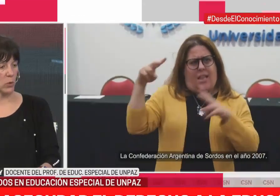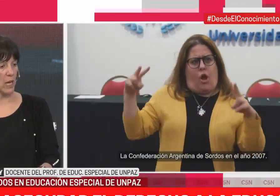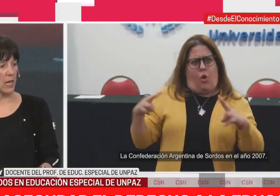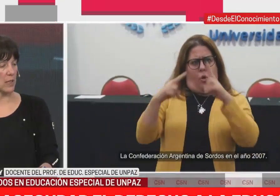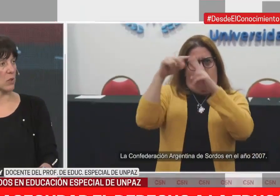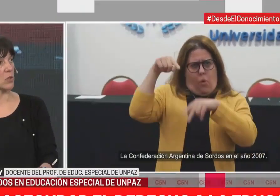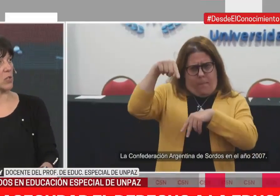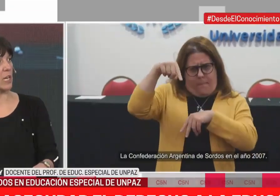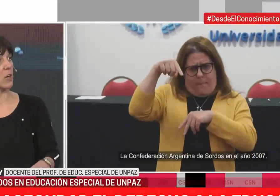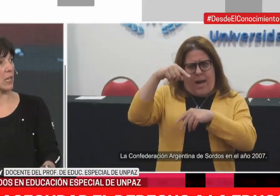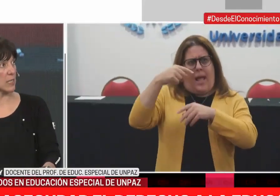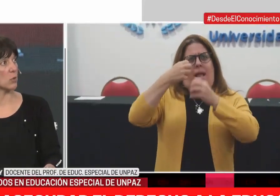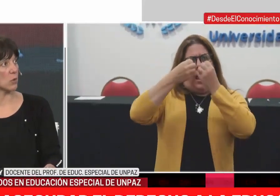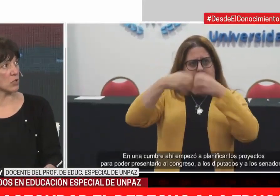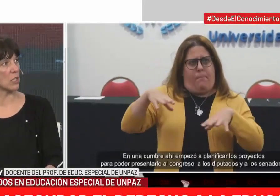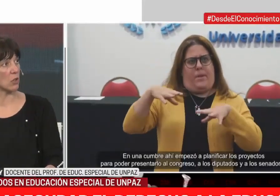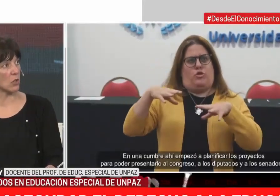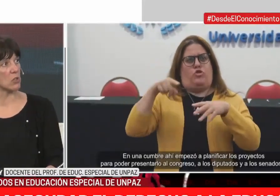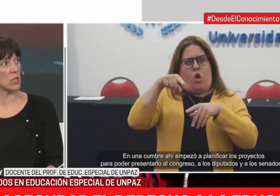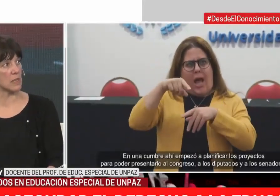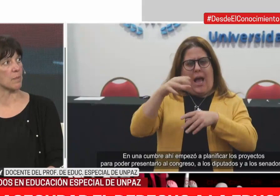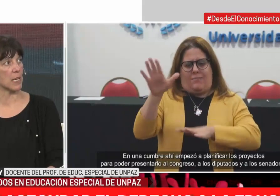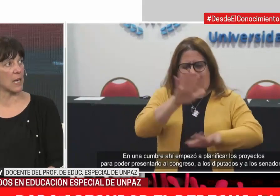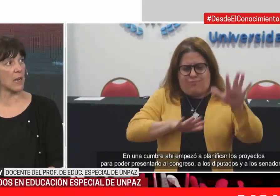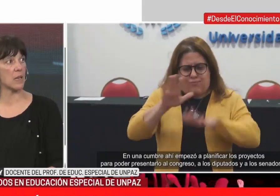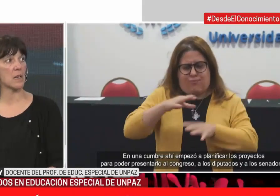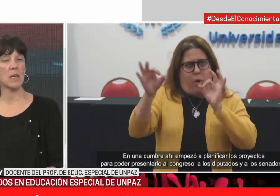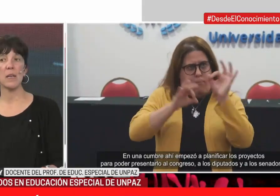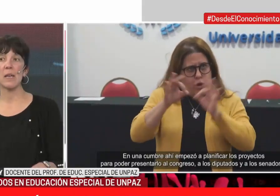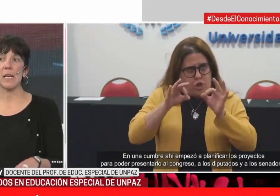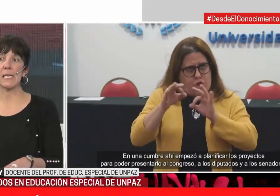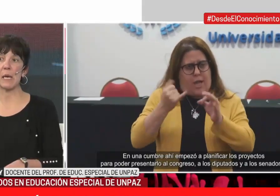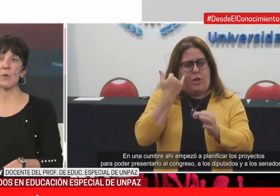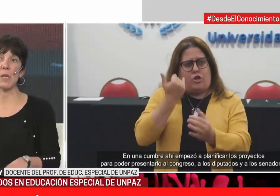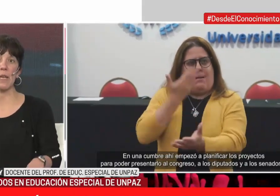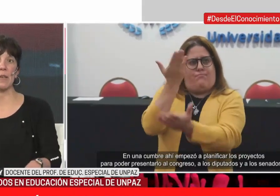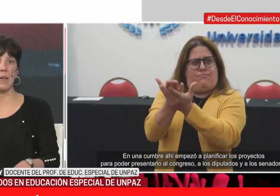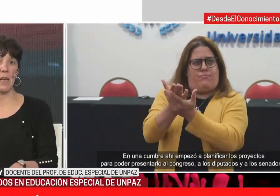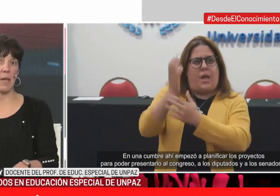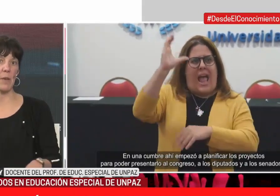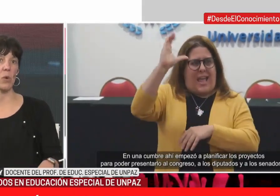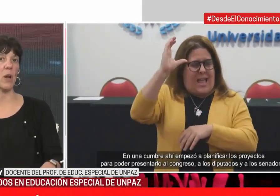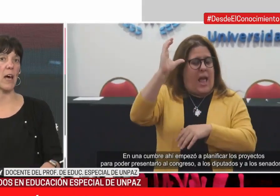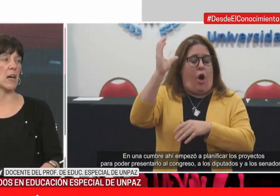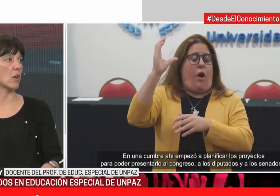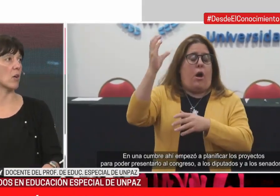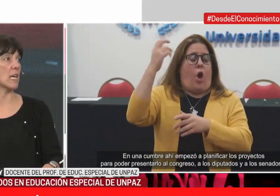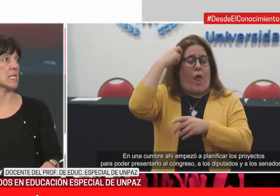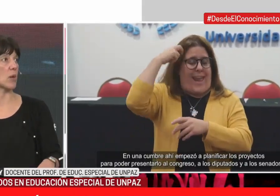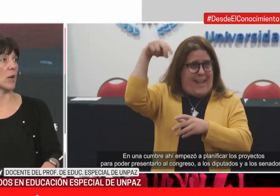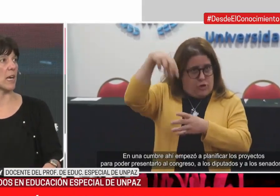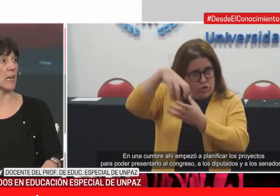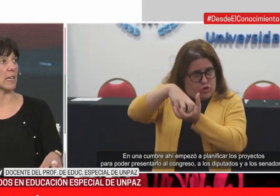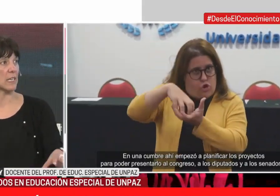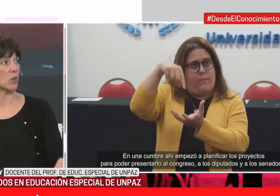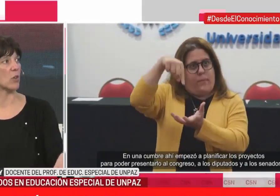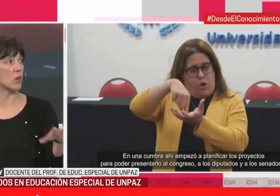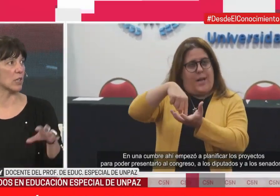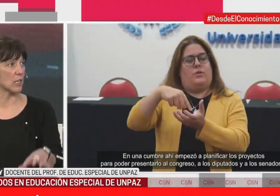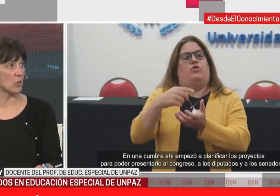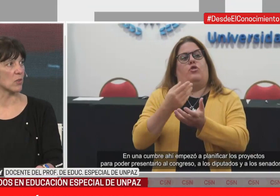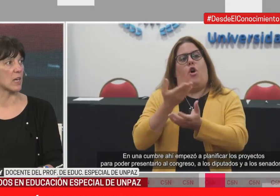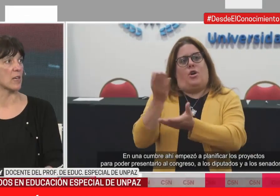diplomatura de Sordoceguera con el Instituto 112 de San Miguel. Estamos también vinculadas con las escuelas, la